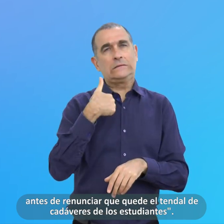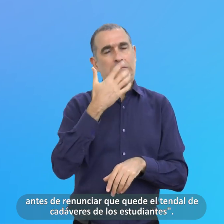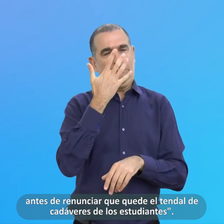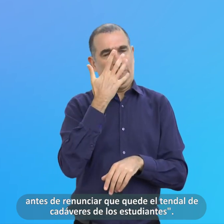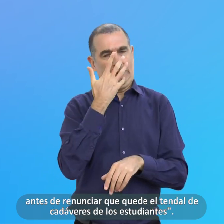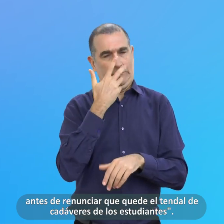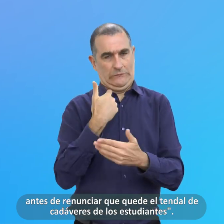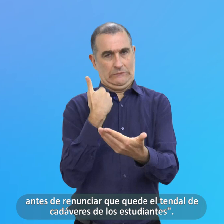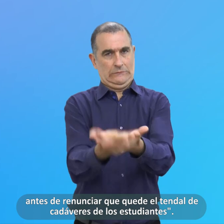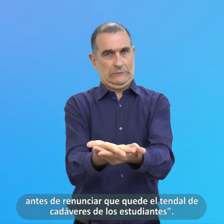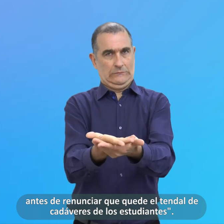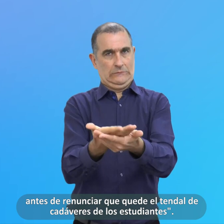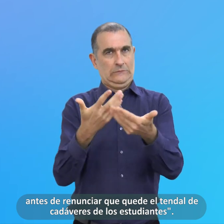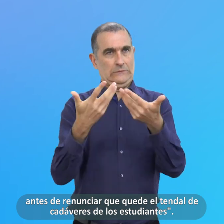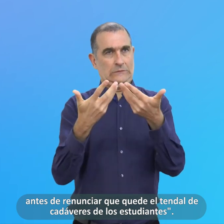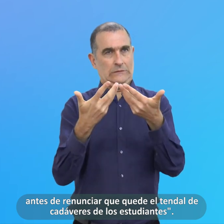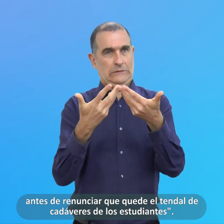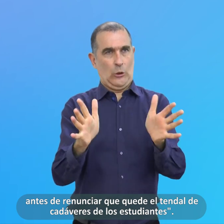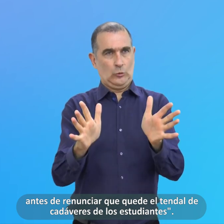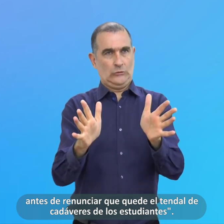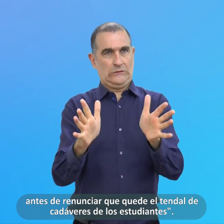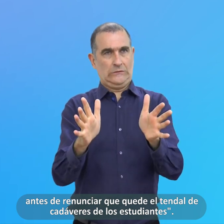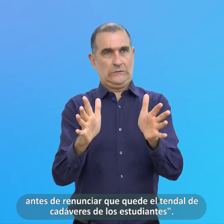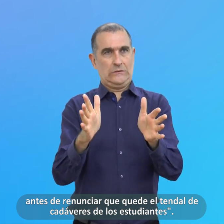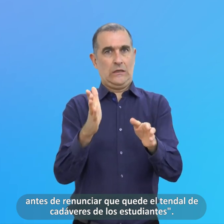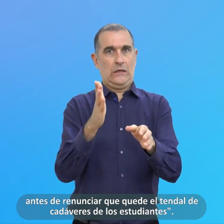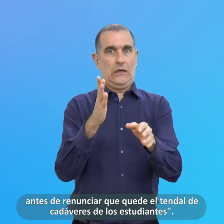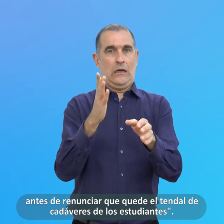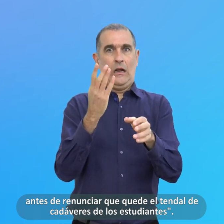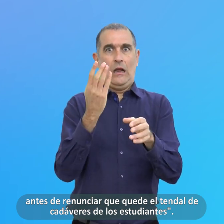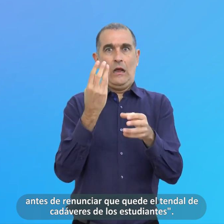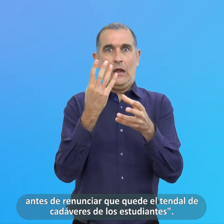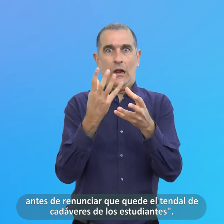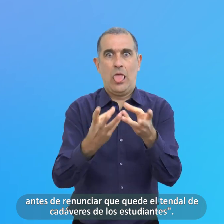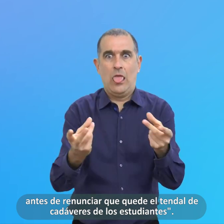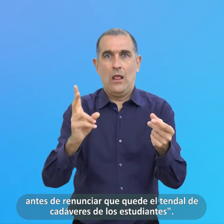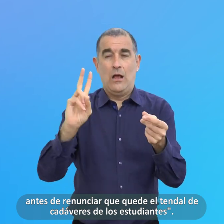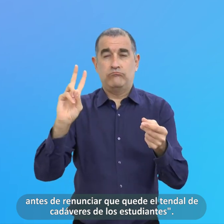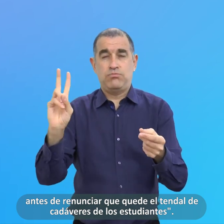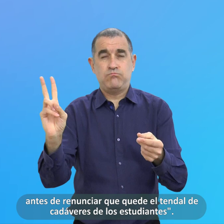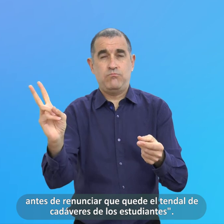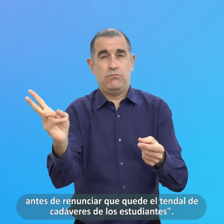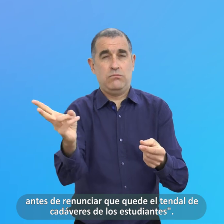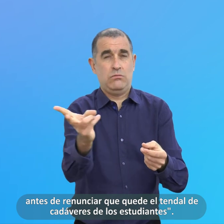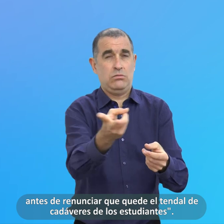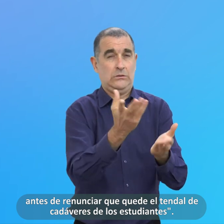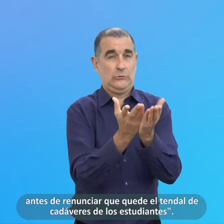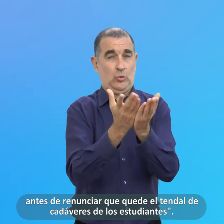Prefiero Antes De Renunciar Que Quede El Tendal De Cadáveres De Los